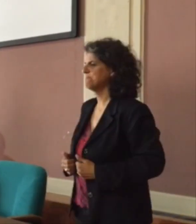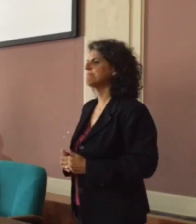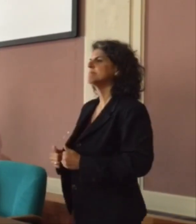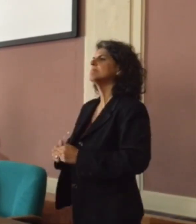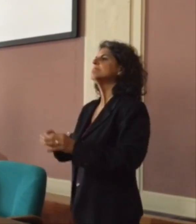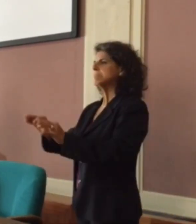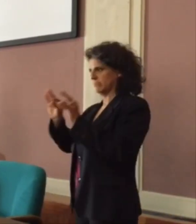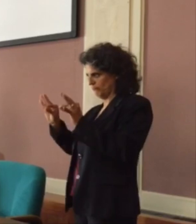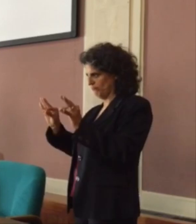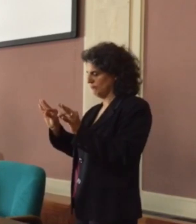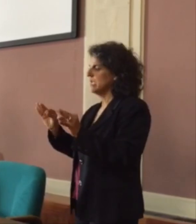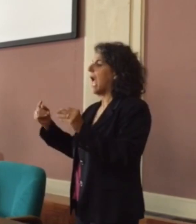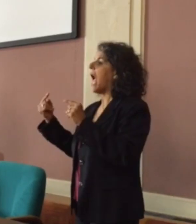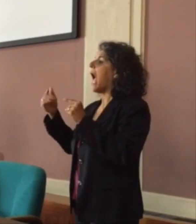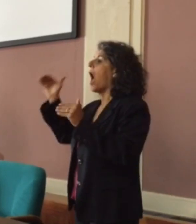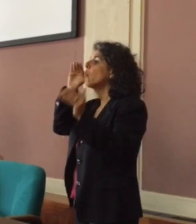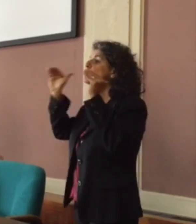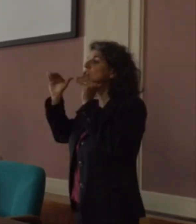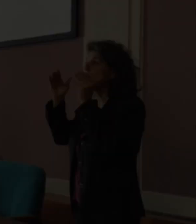abbiamo fatto molte audizioni con molti di voi. ... Grazie.